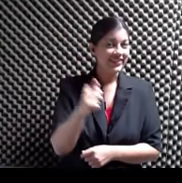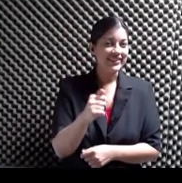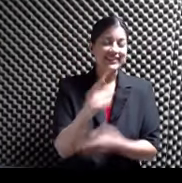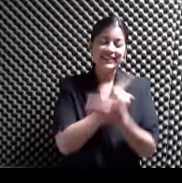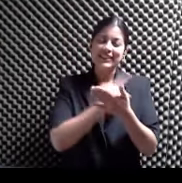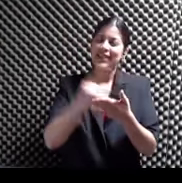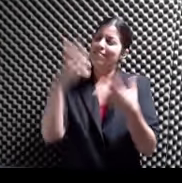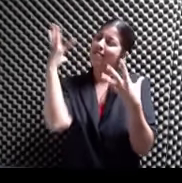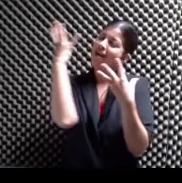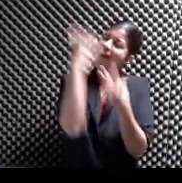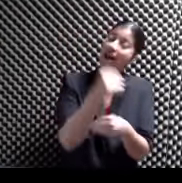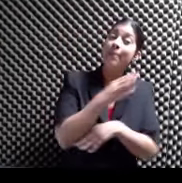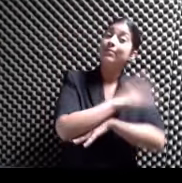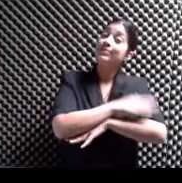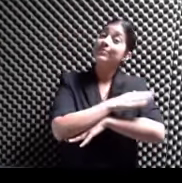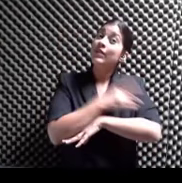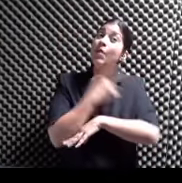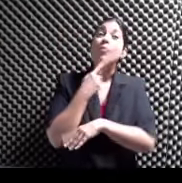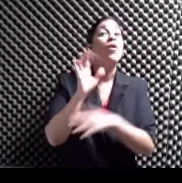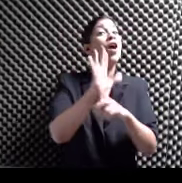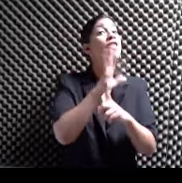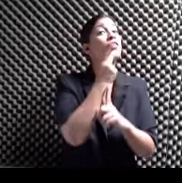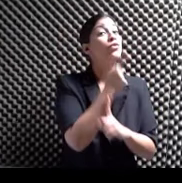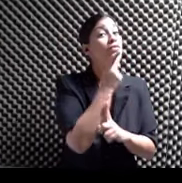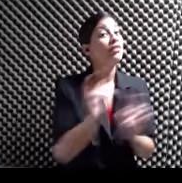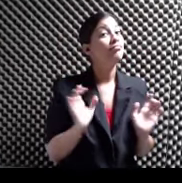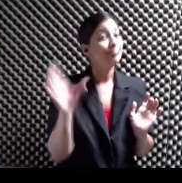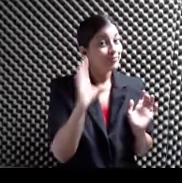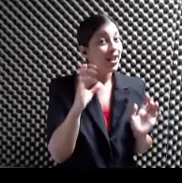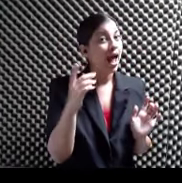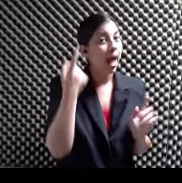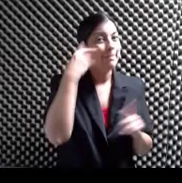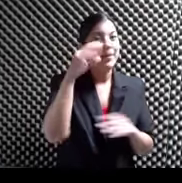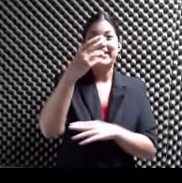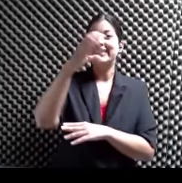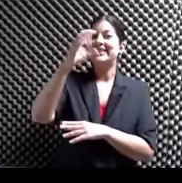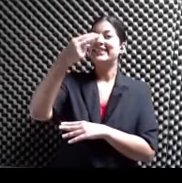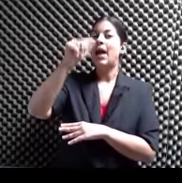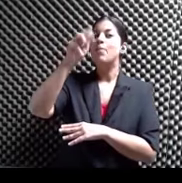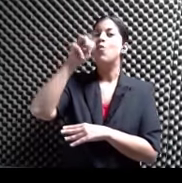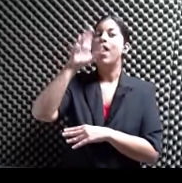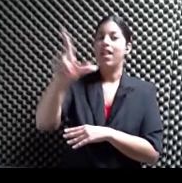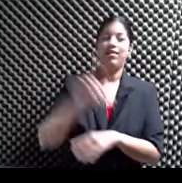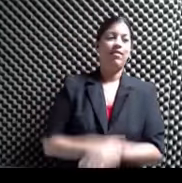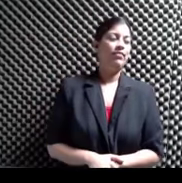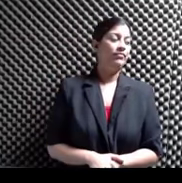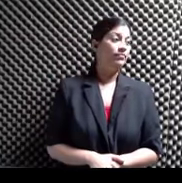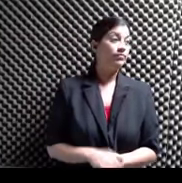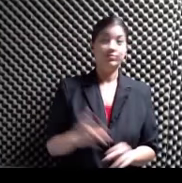Y pórtense bien Miren, búsquense La vela rosita La vela rosita Para Chamuel No, no, no,